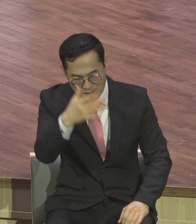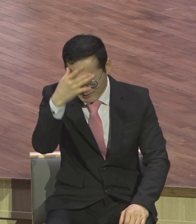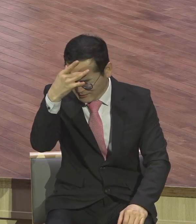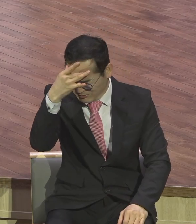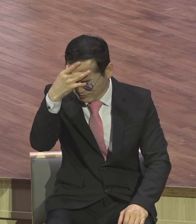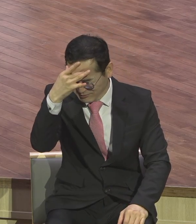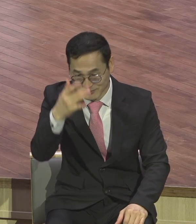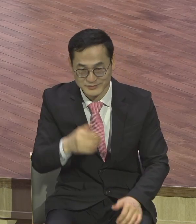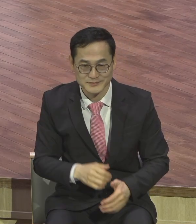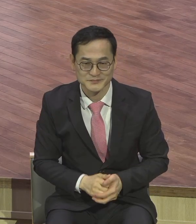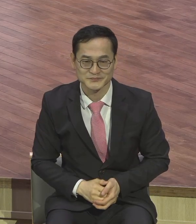어리석지요